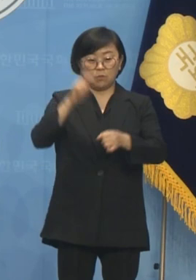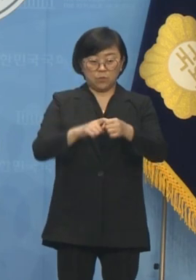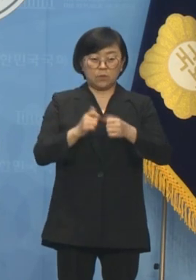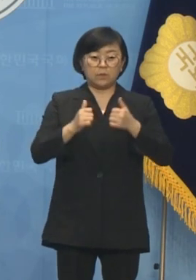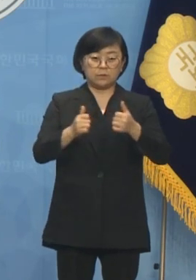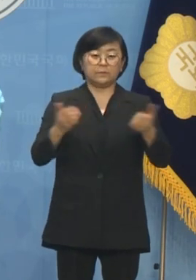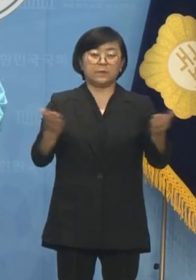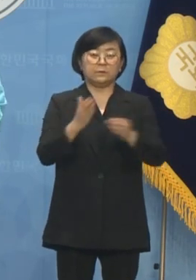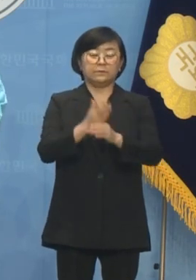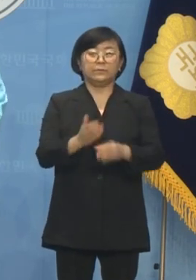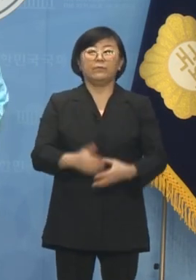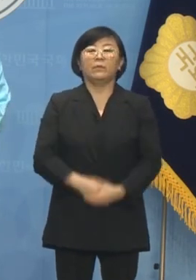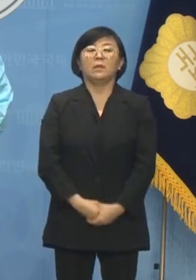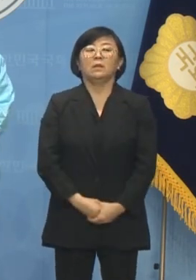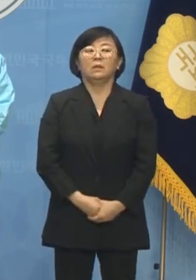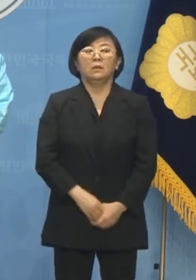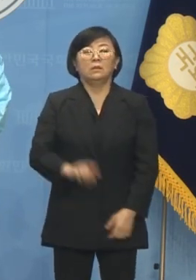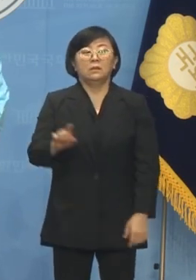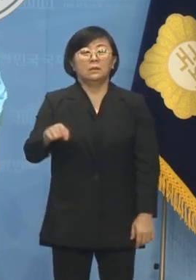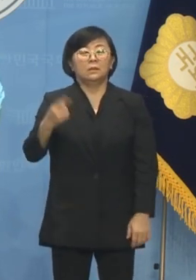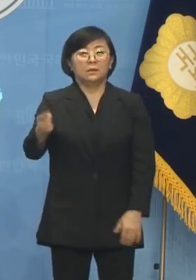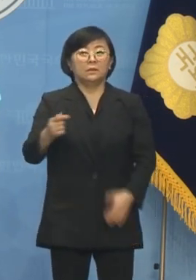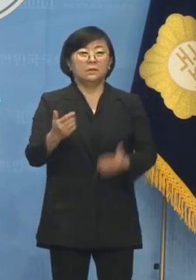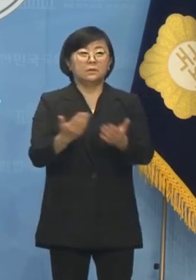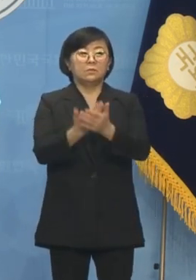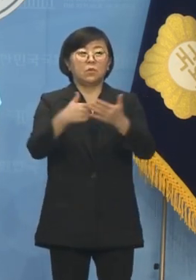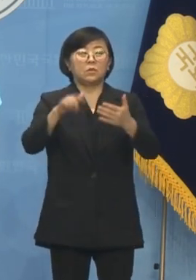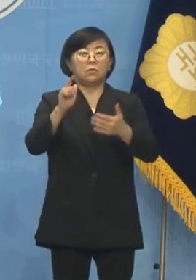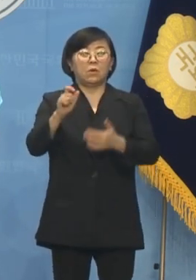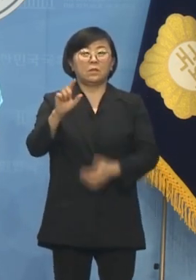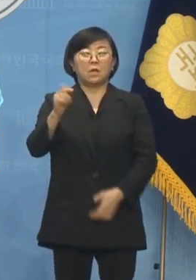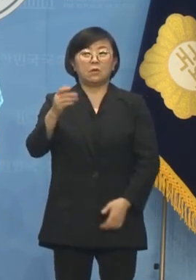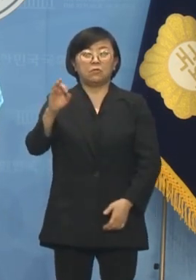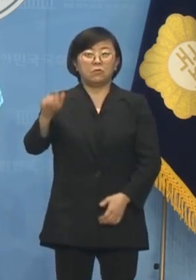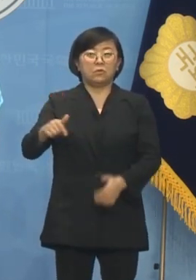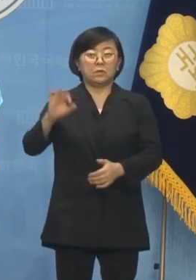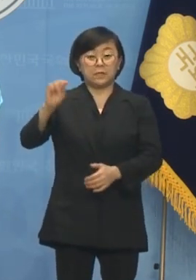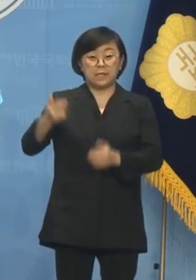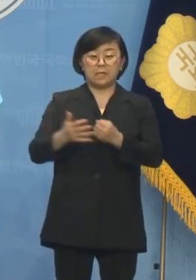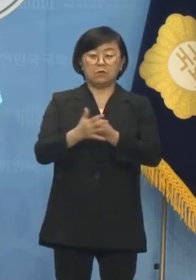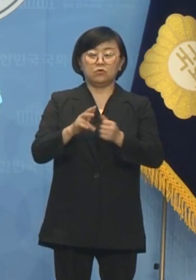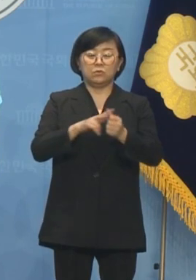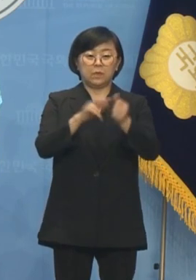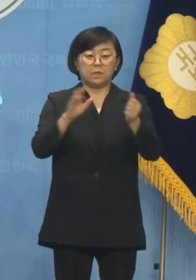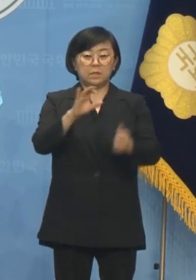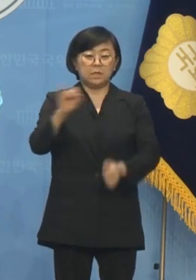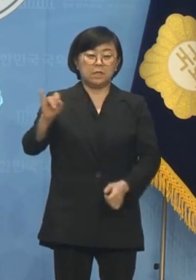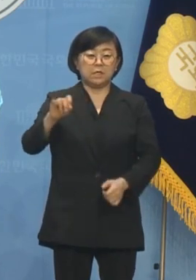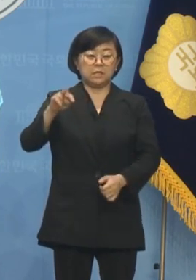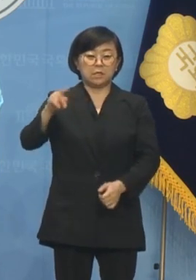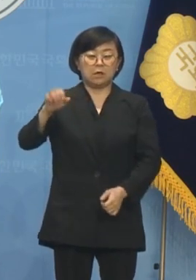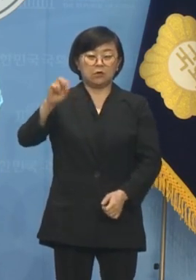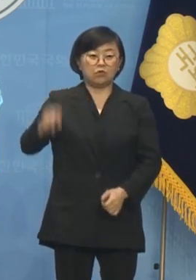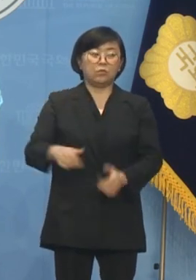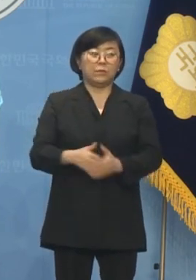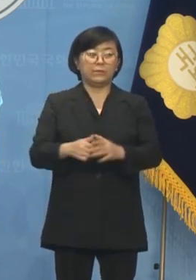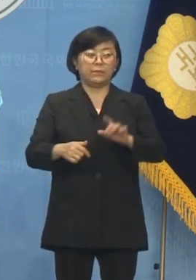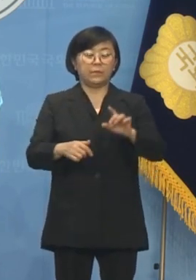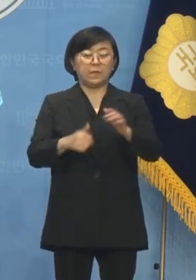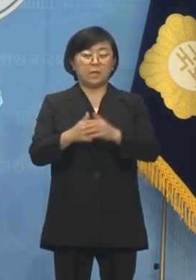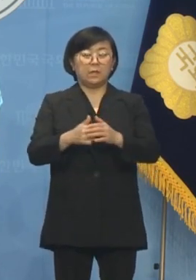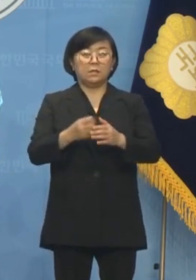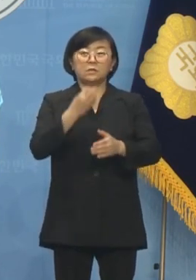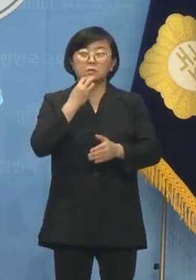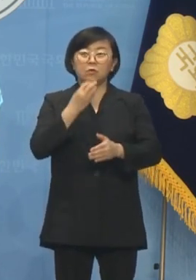뛰고 있습니다. 다음으로 진보당의 관악국을 총선으로 벌출마하는 이상규 후보입니다. 한명숙